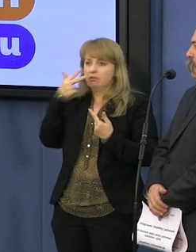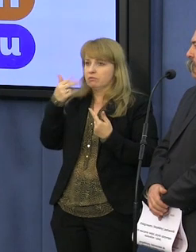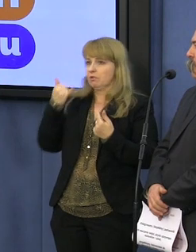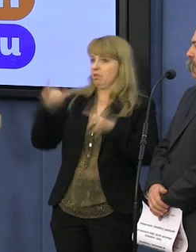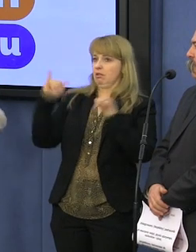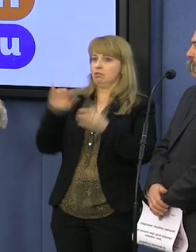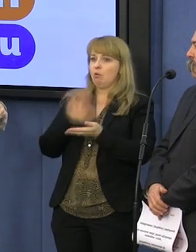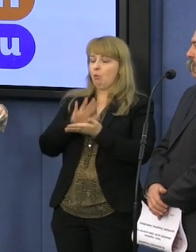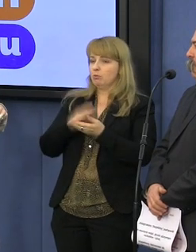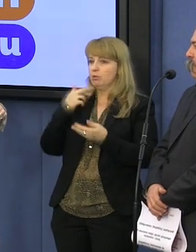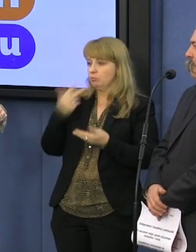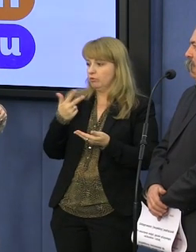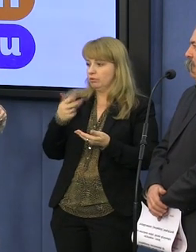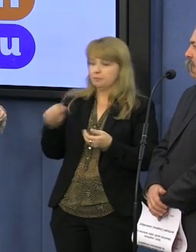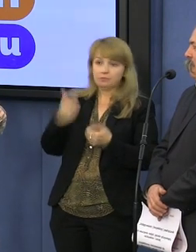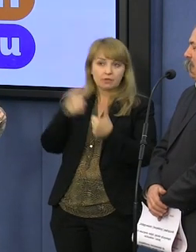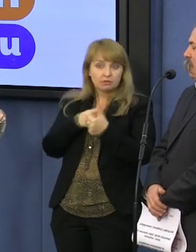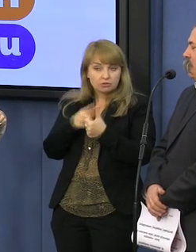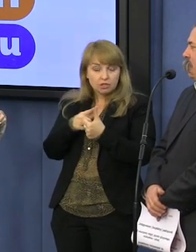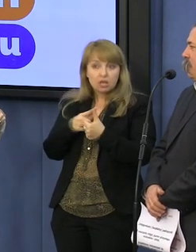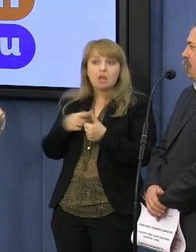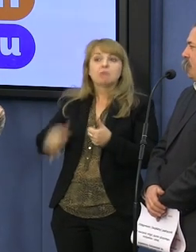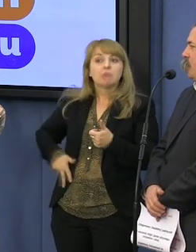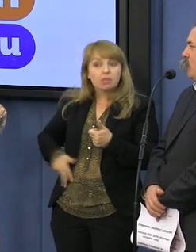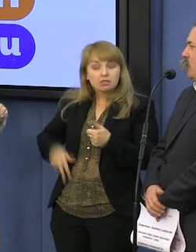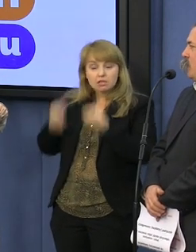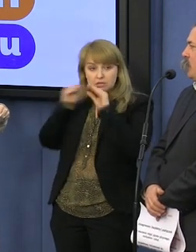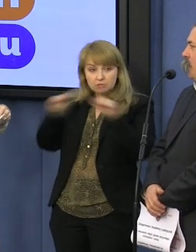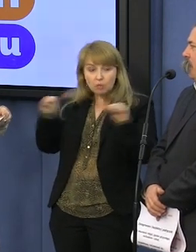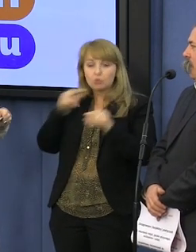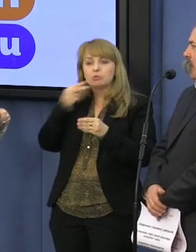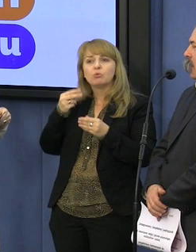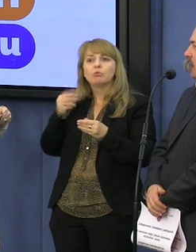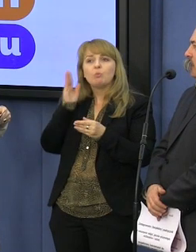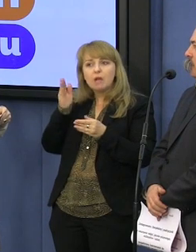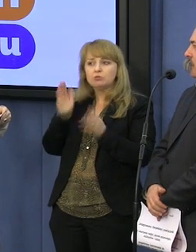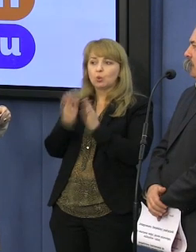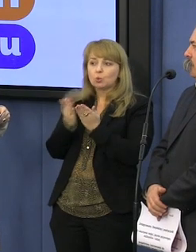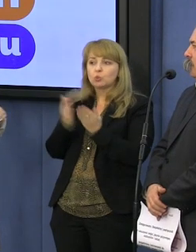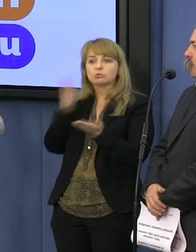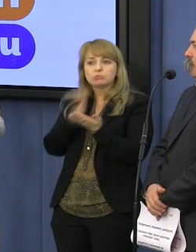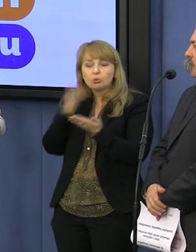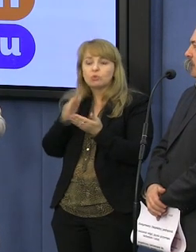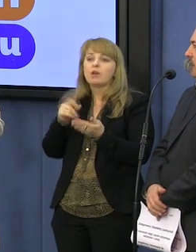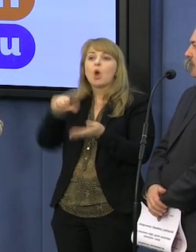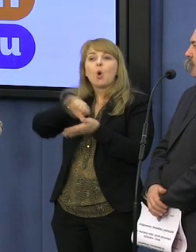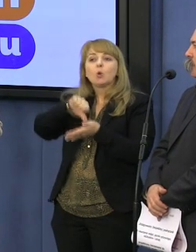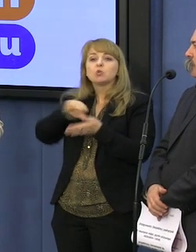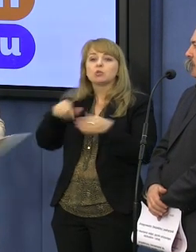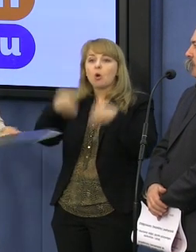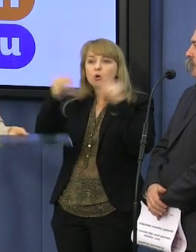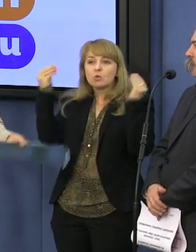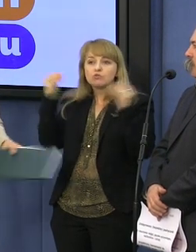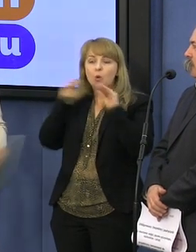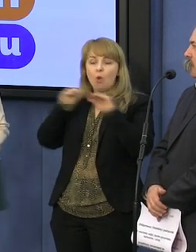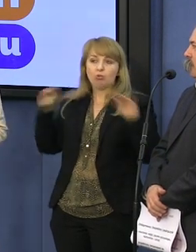pierwsze. Pani ministra podała nam, że podręcznik zostanie utworzony, napisany w Ośrodku Rozwoju Edukacji.